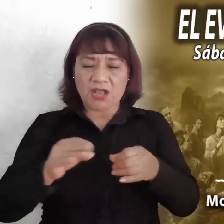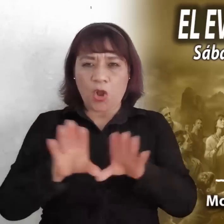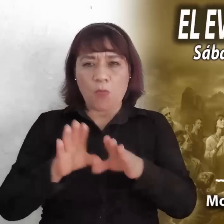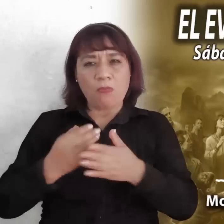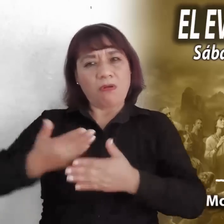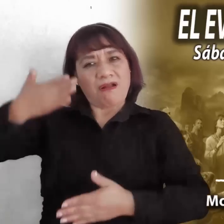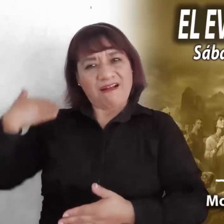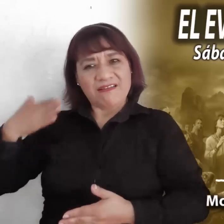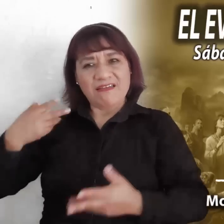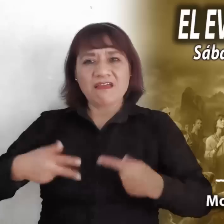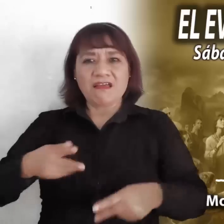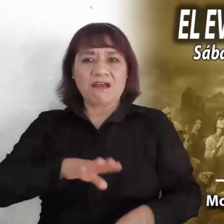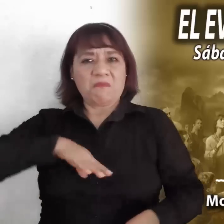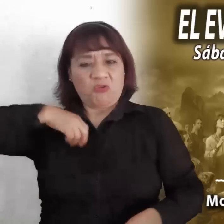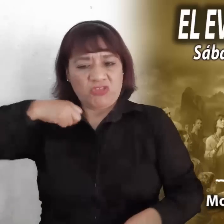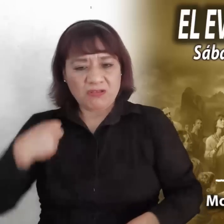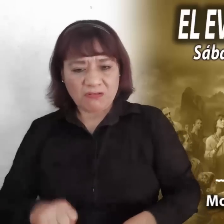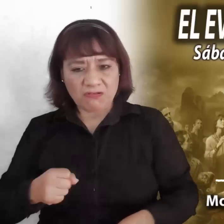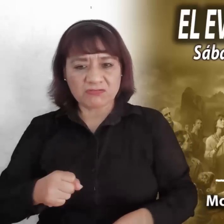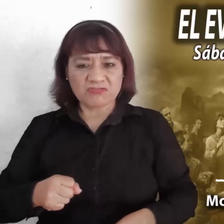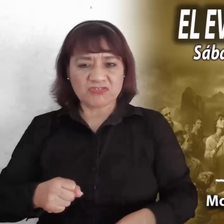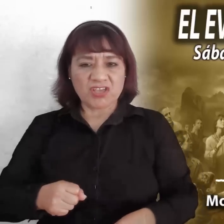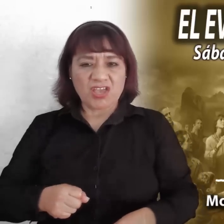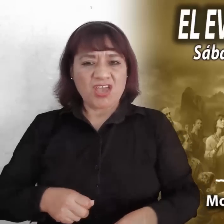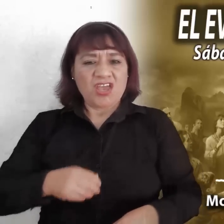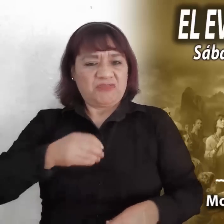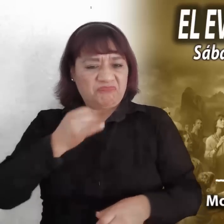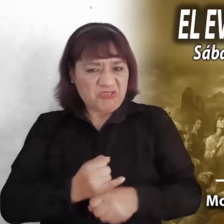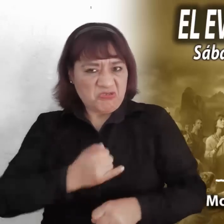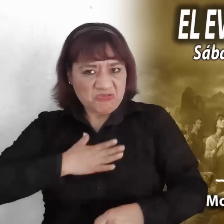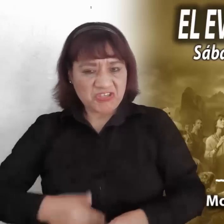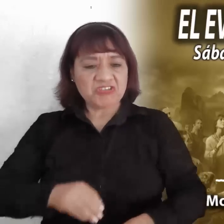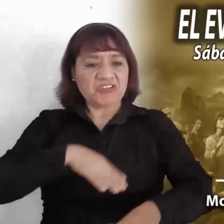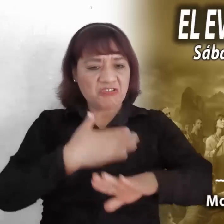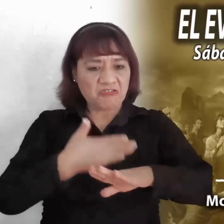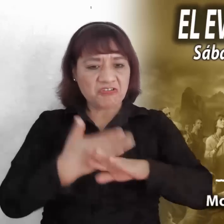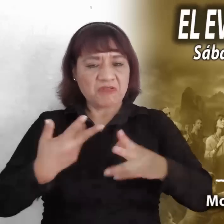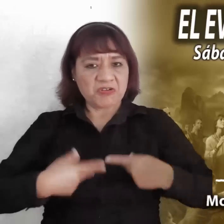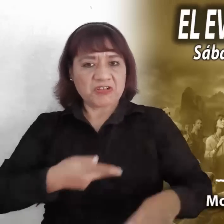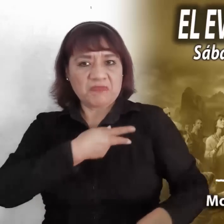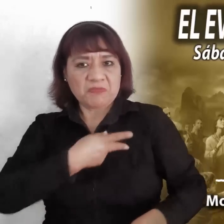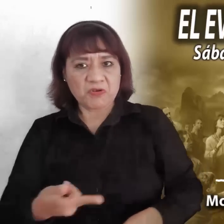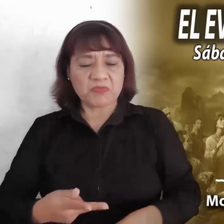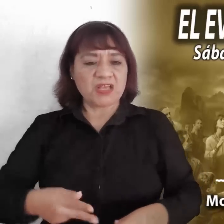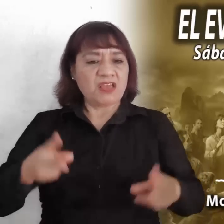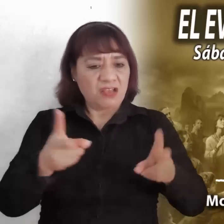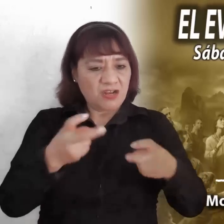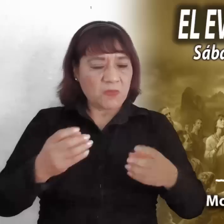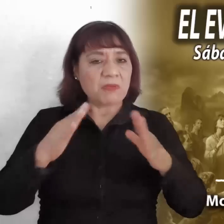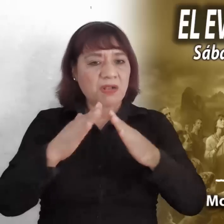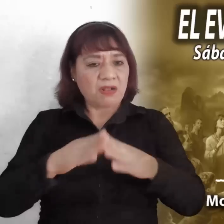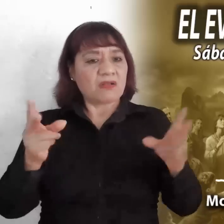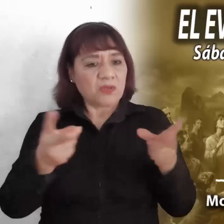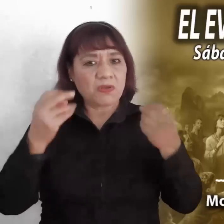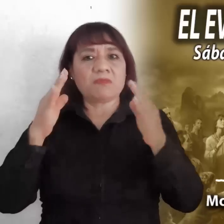cometen los poderosos en contra de los indefensos. Codician y roban los campos, codician y